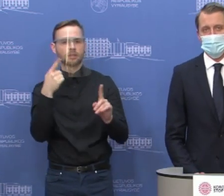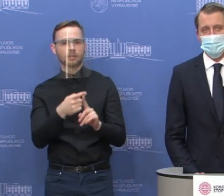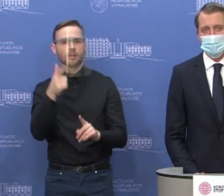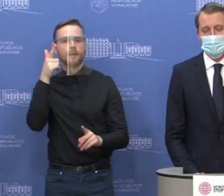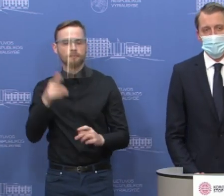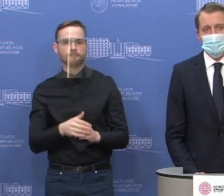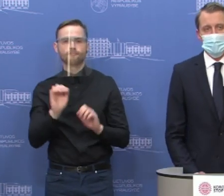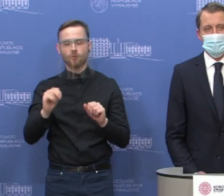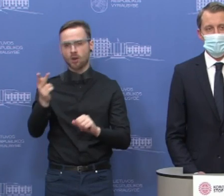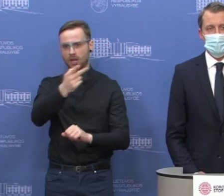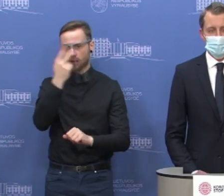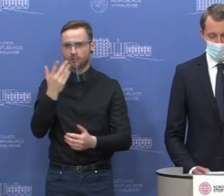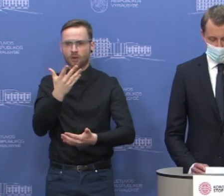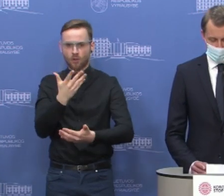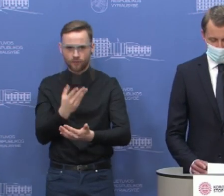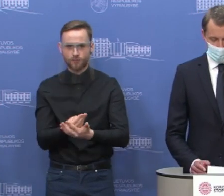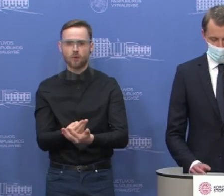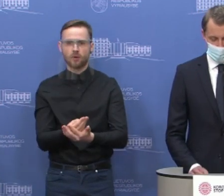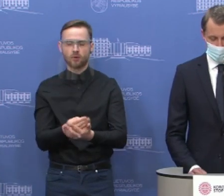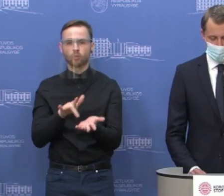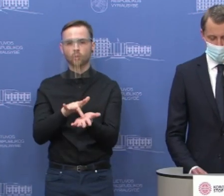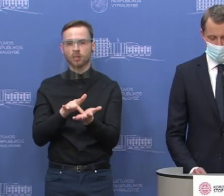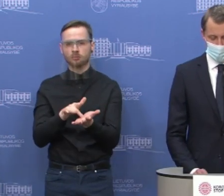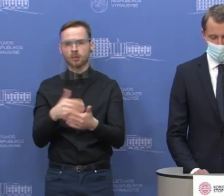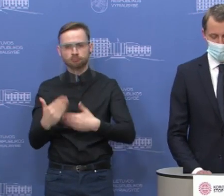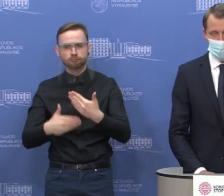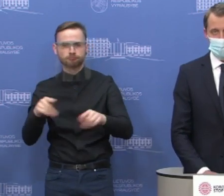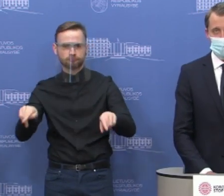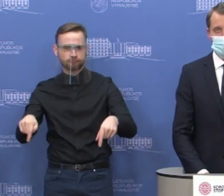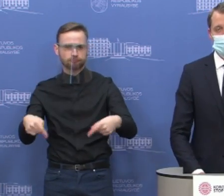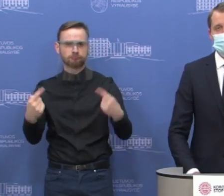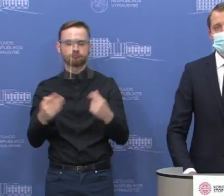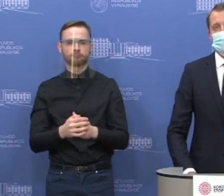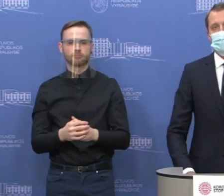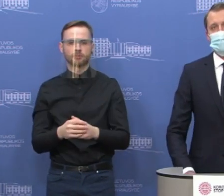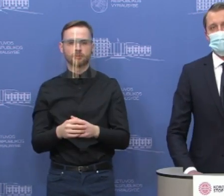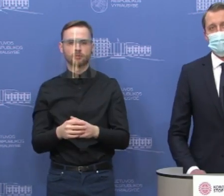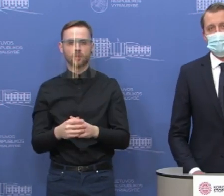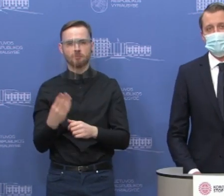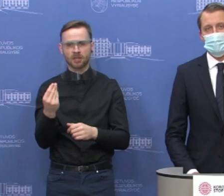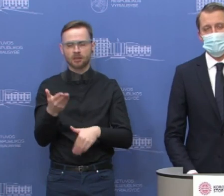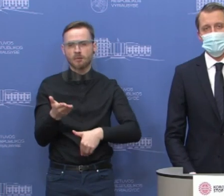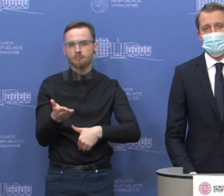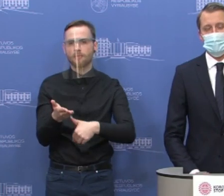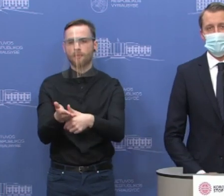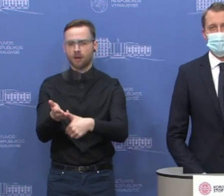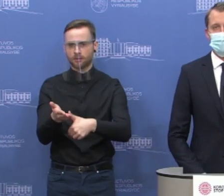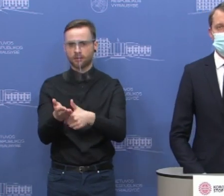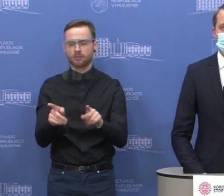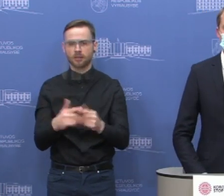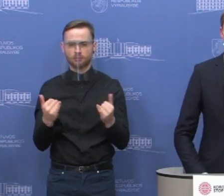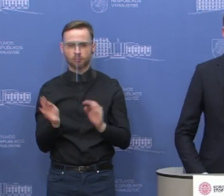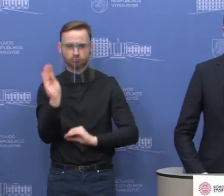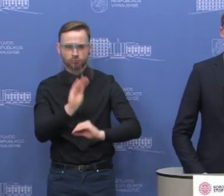turizmui skatinti. Ir tai yra taip pat papildoma pagalba, kuriame schemą, sistemą,